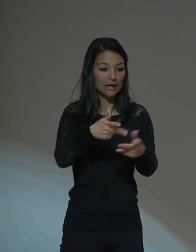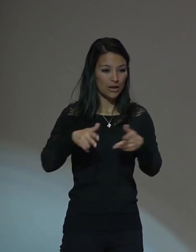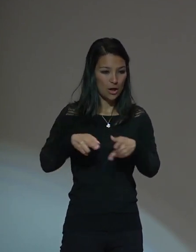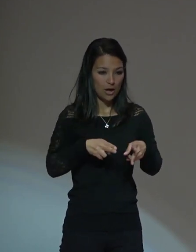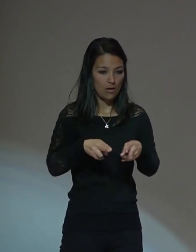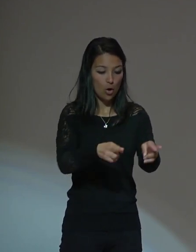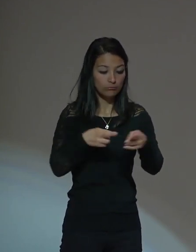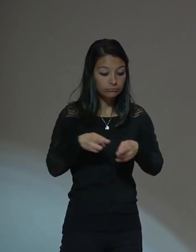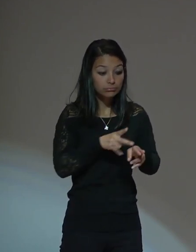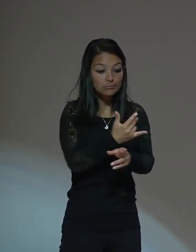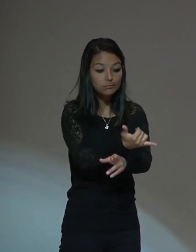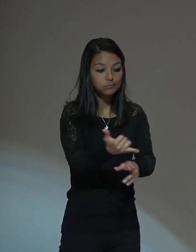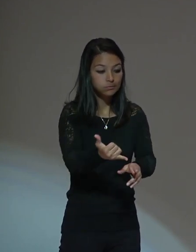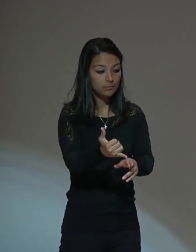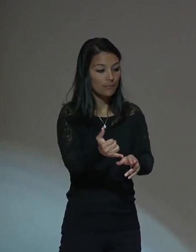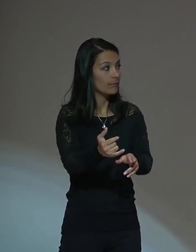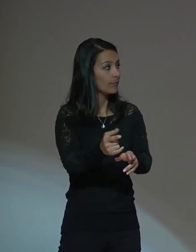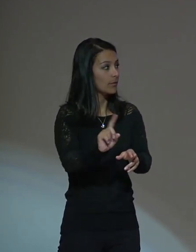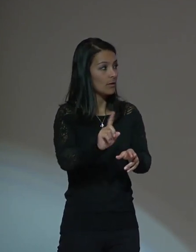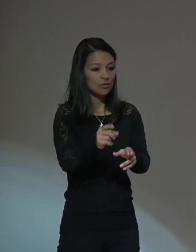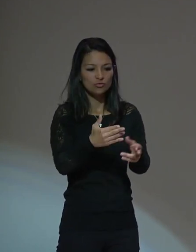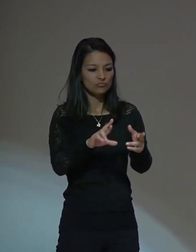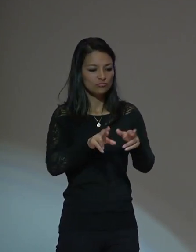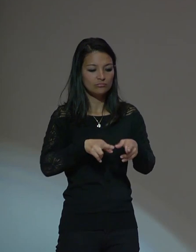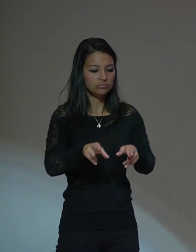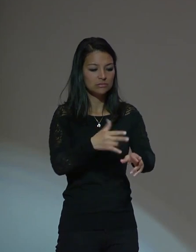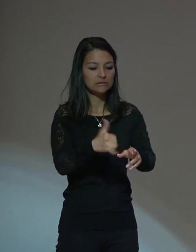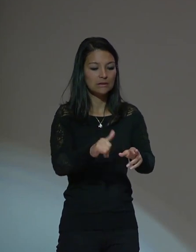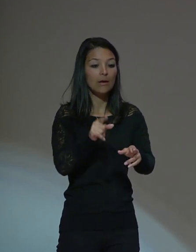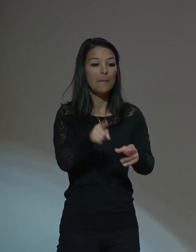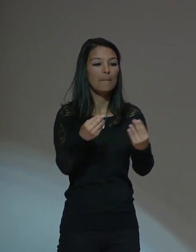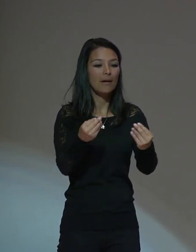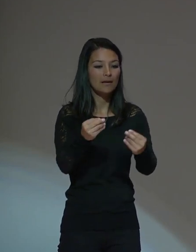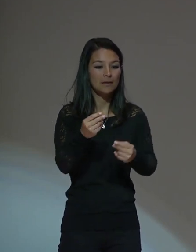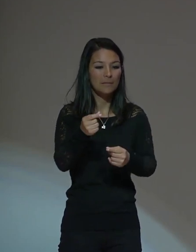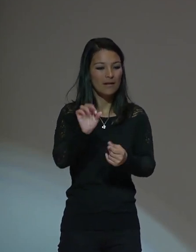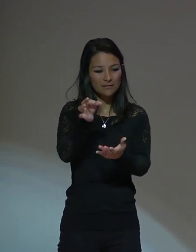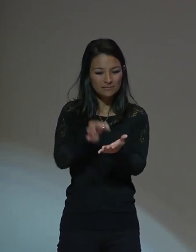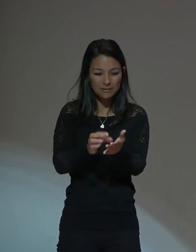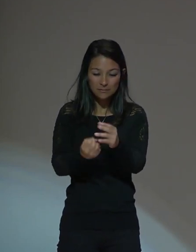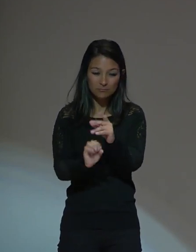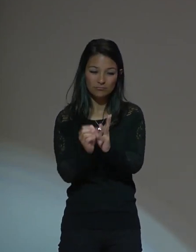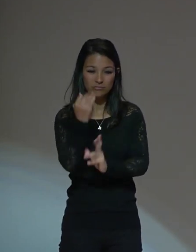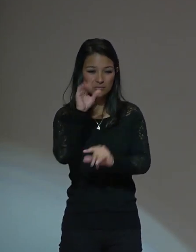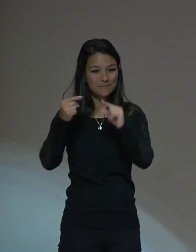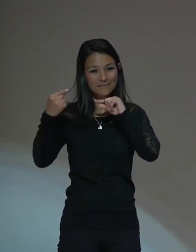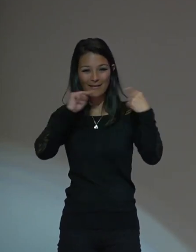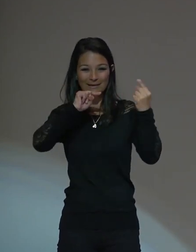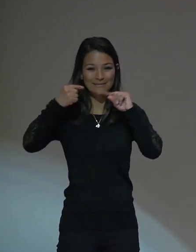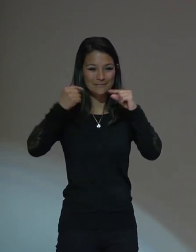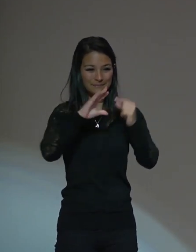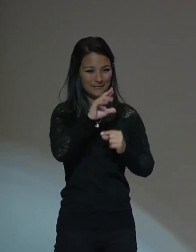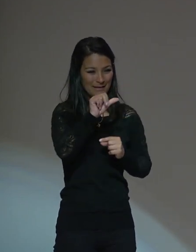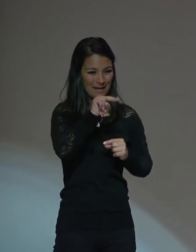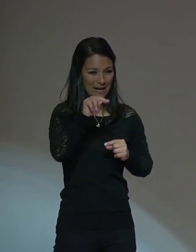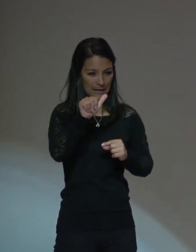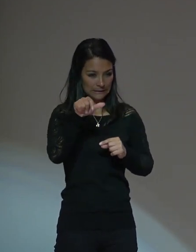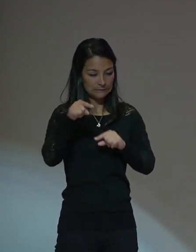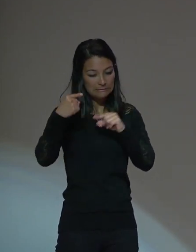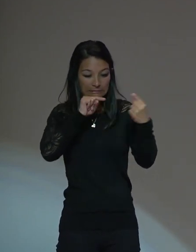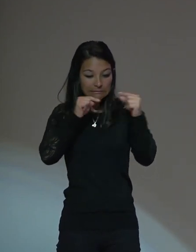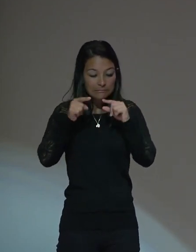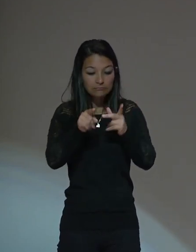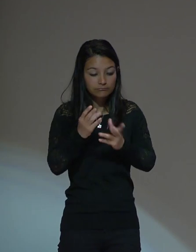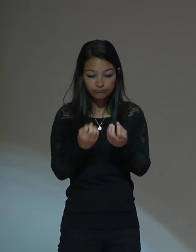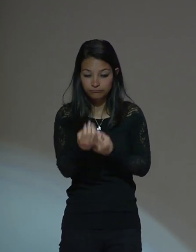Cauca, para sembrar caña de azúcar. Y las personas desalojadas